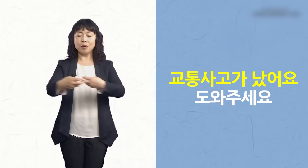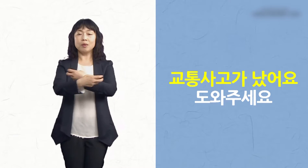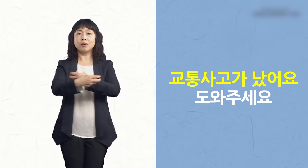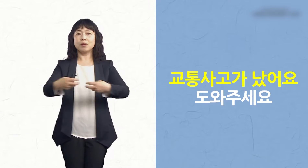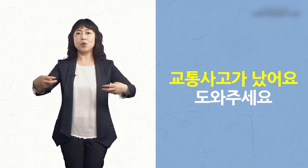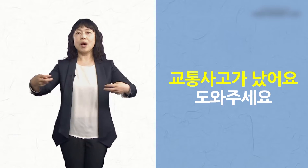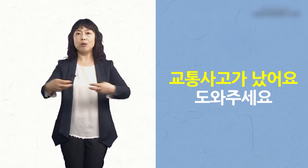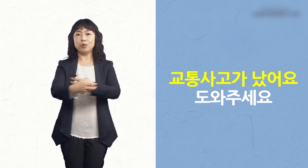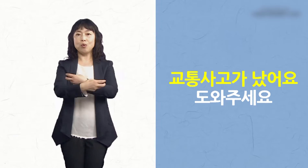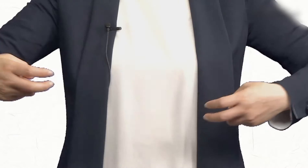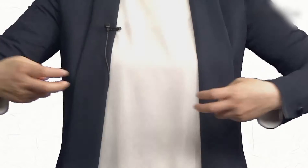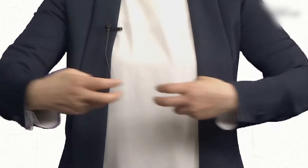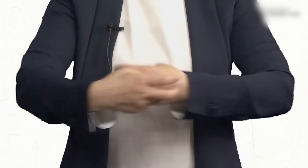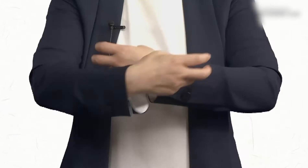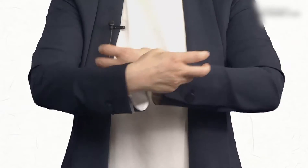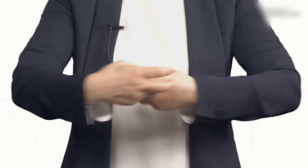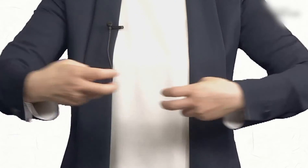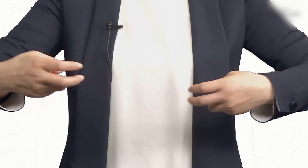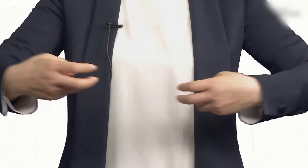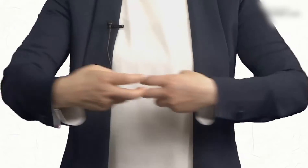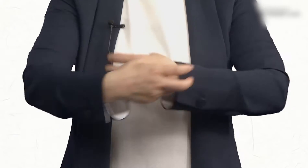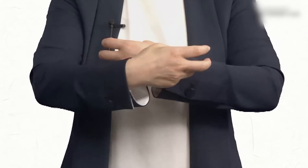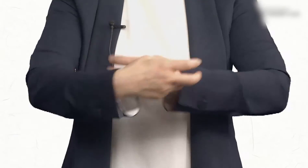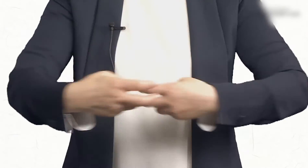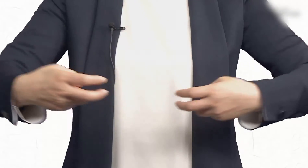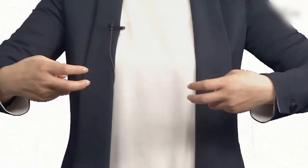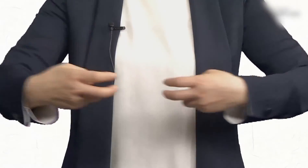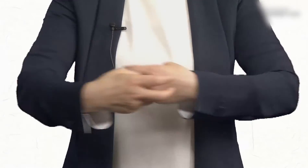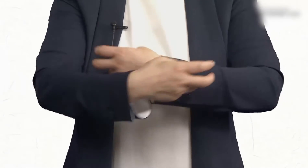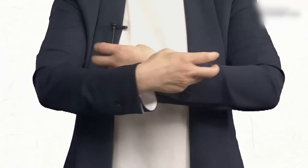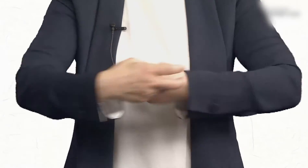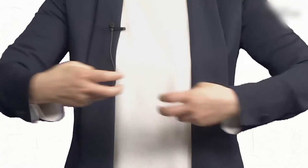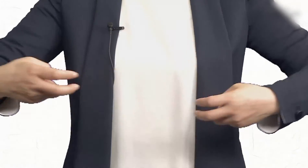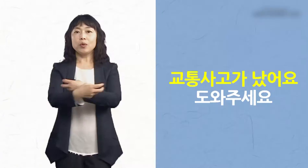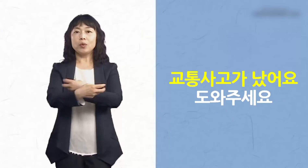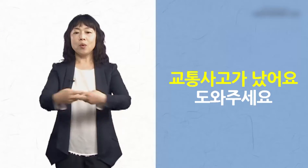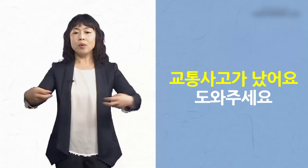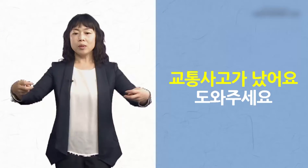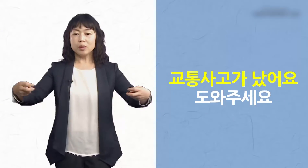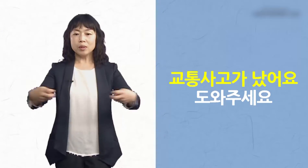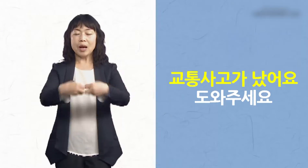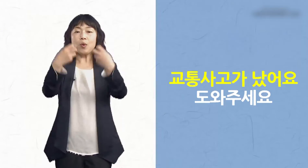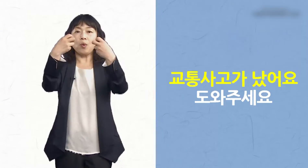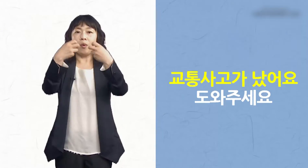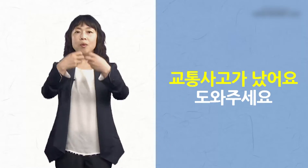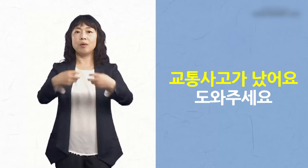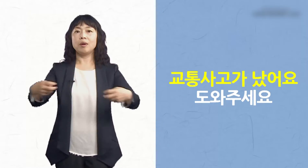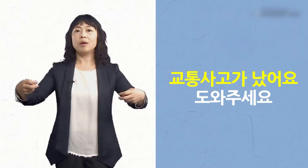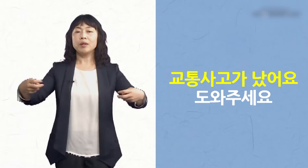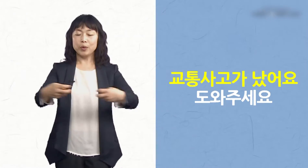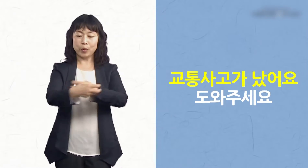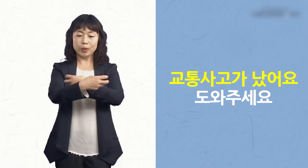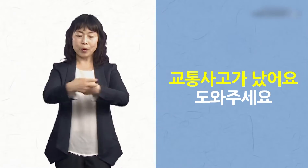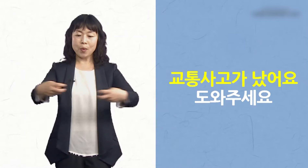좌우로 움직이면서 교통, 교통, 사고, 교통,